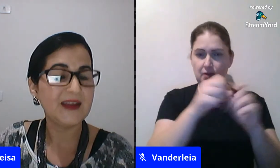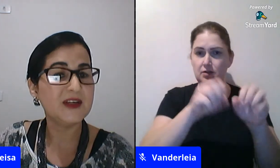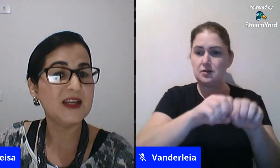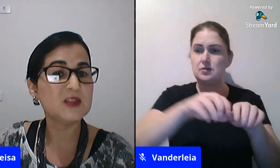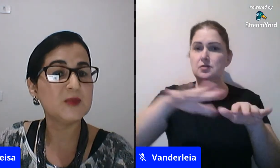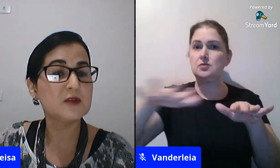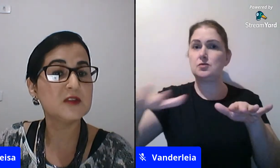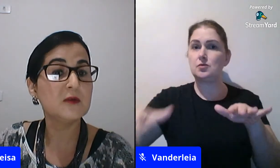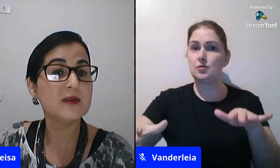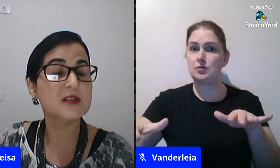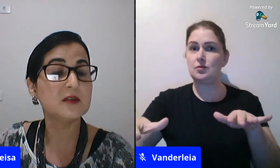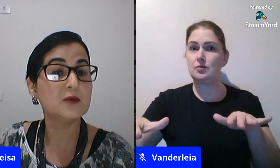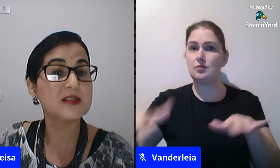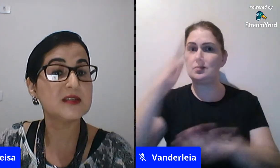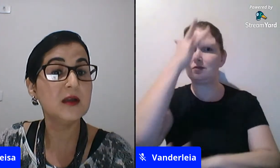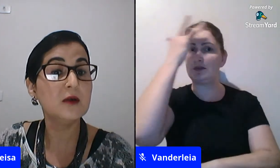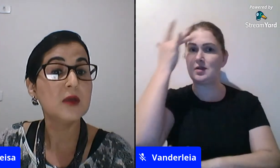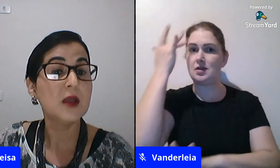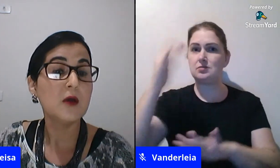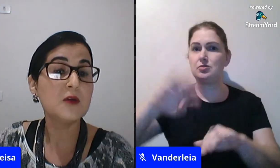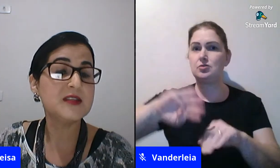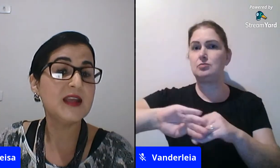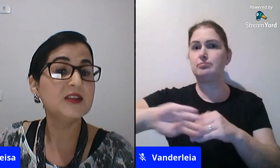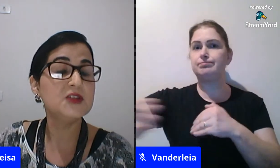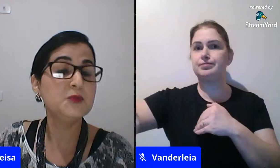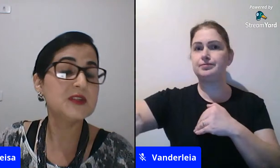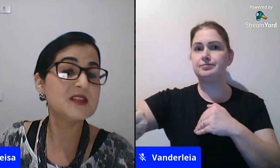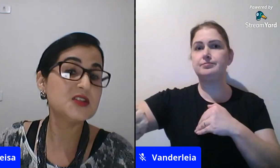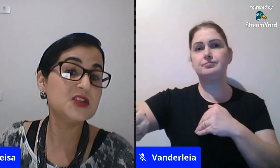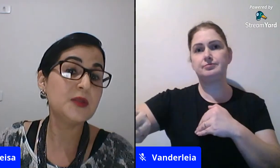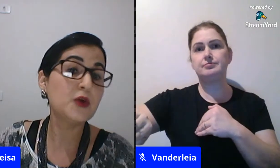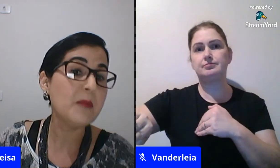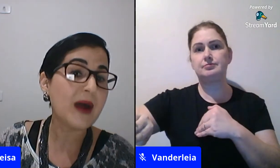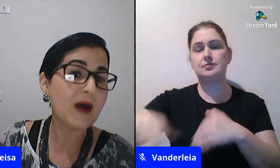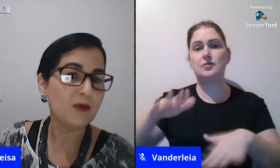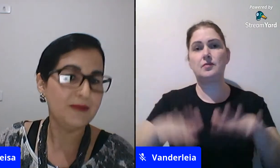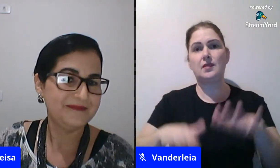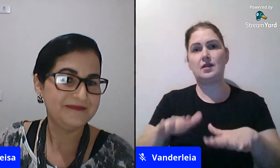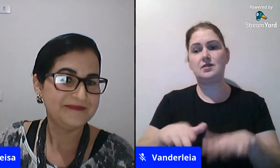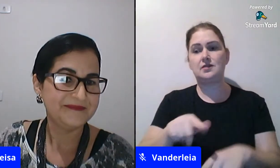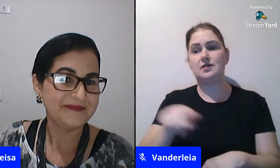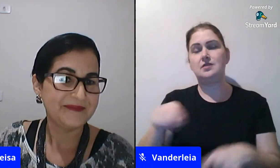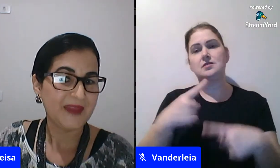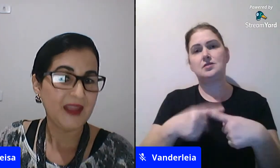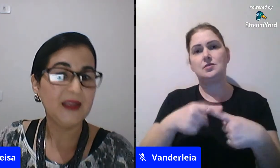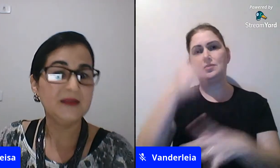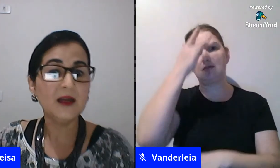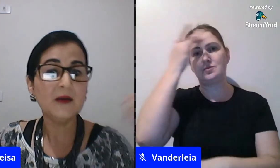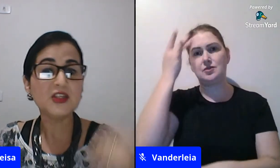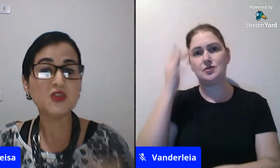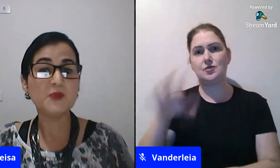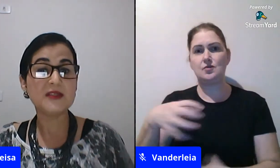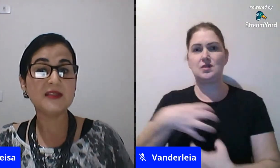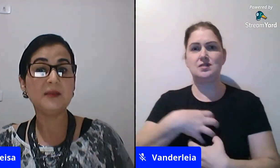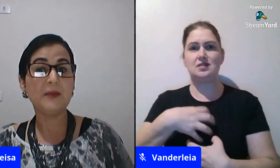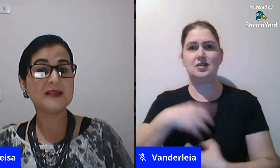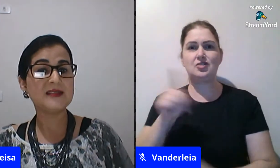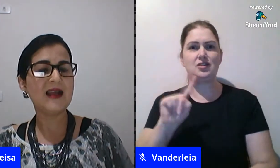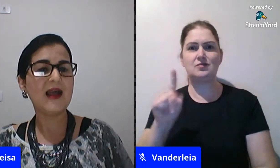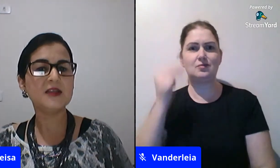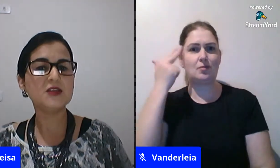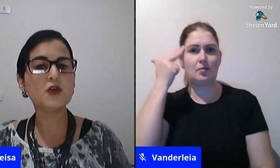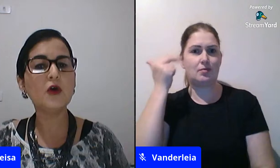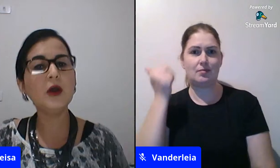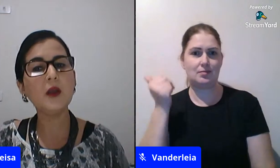Na verdade, as pessoas com uma situação considerada, muitas vezes, de anormal. Então, a gente precisa